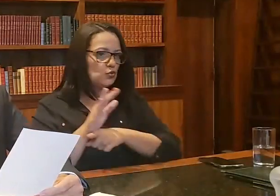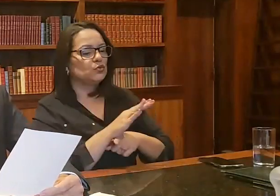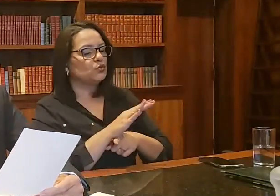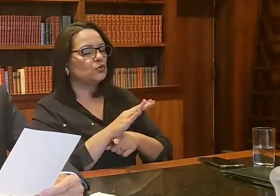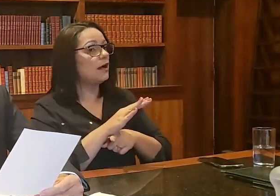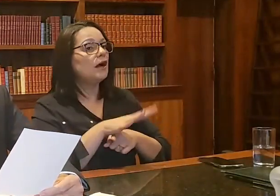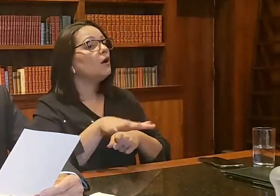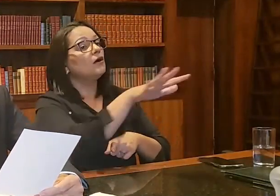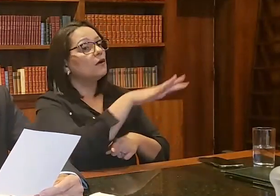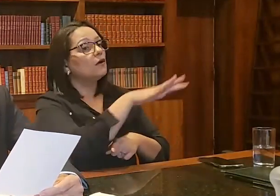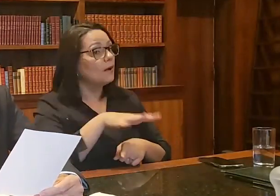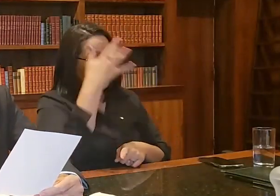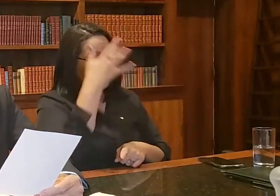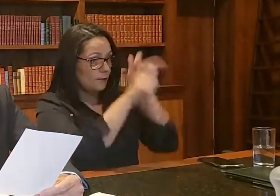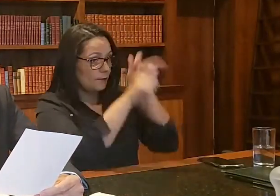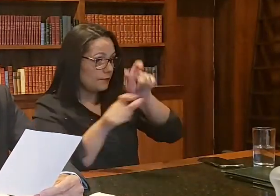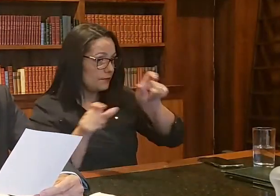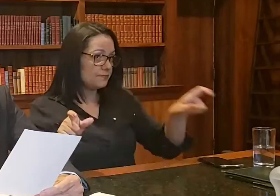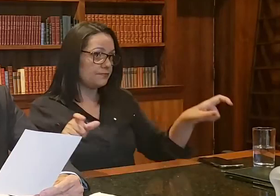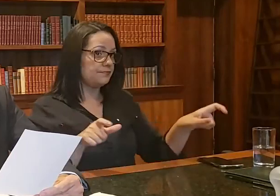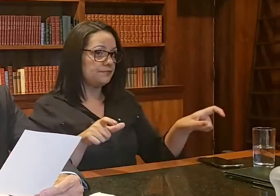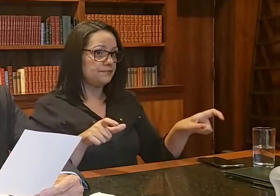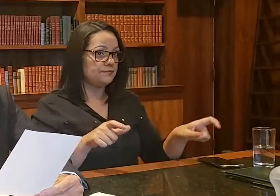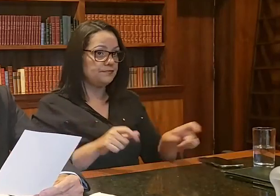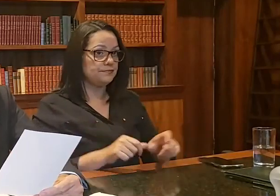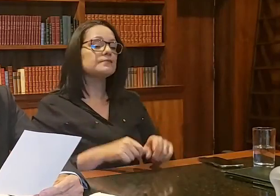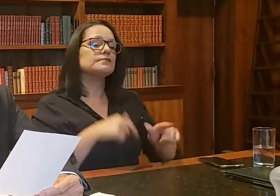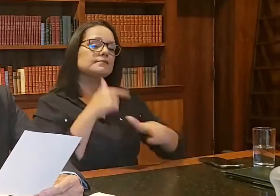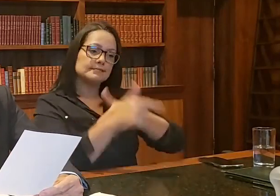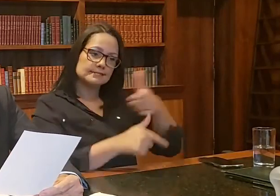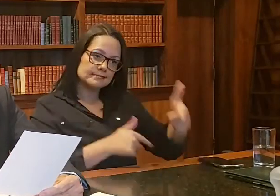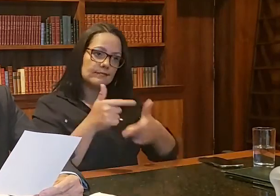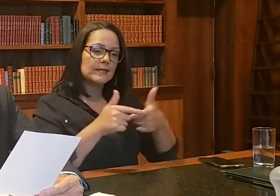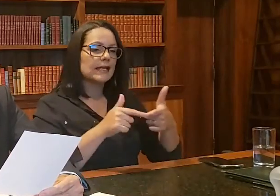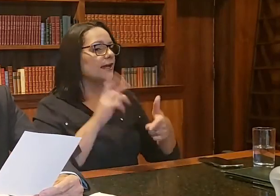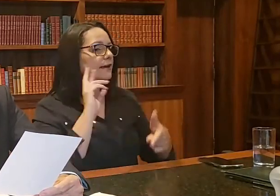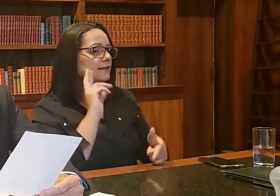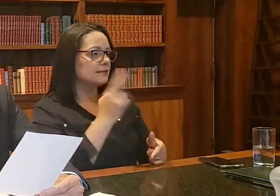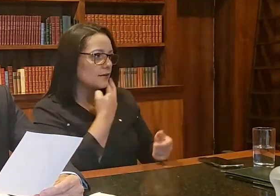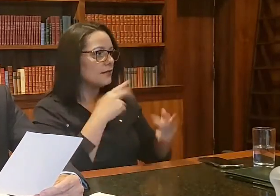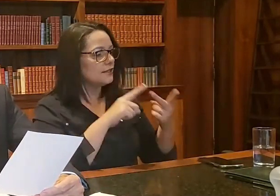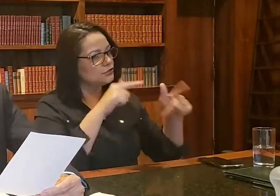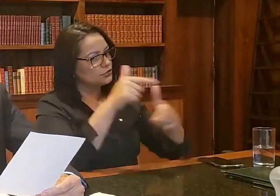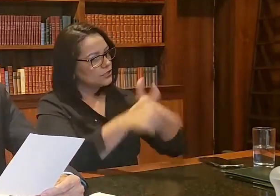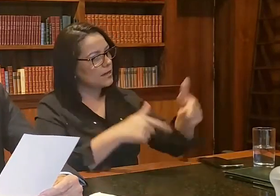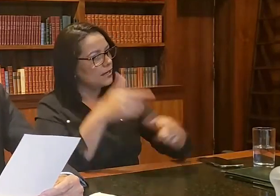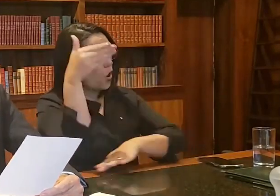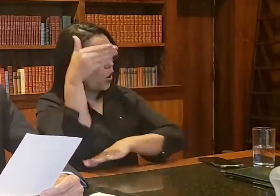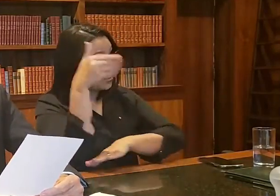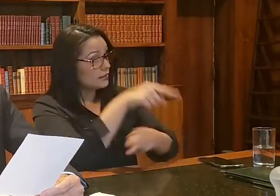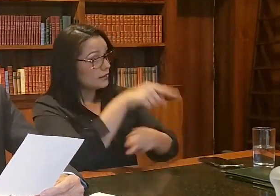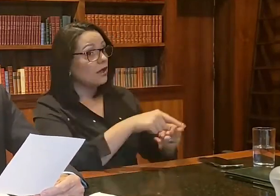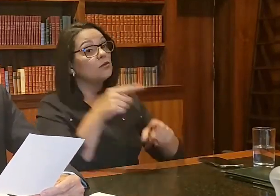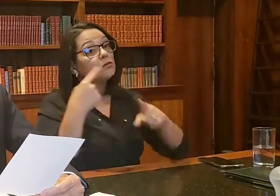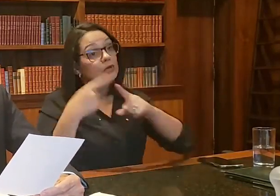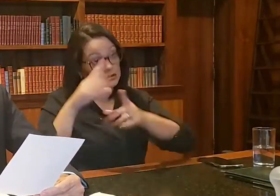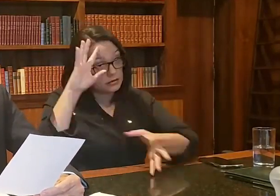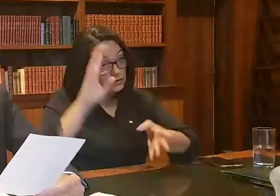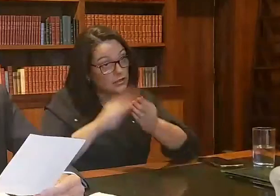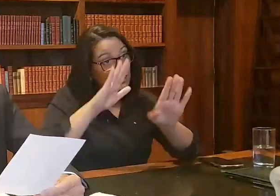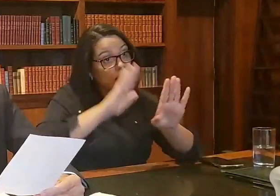grande parte daquele pessoal que trabalha em restaurantes, hotéis, que, com essa política de fica em casa,